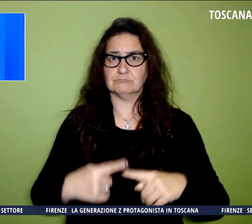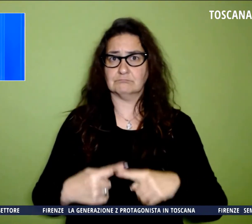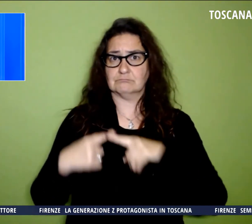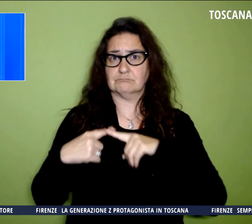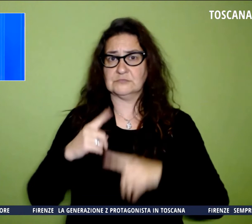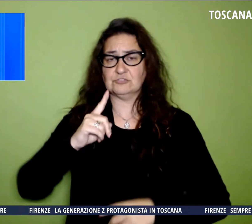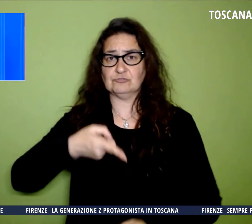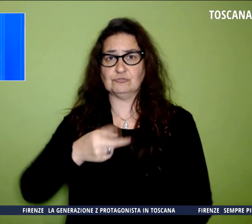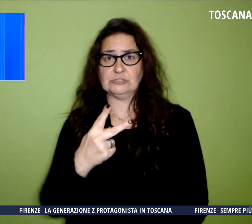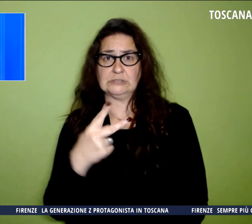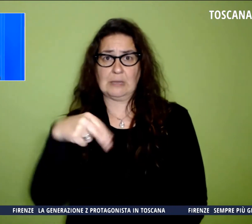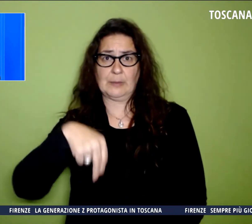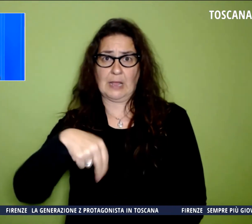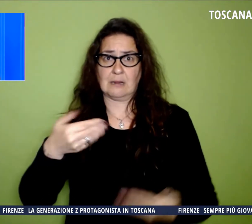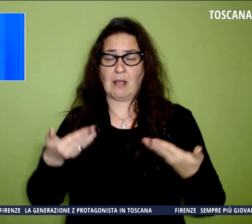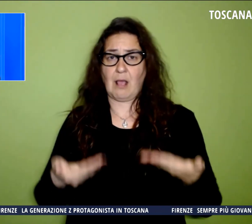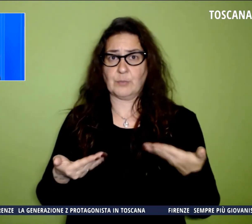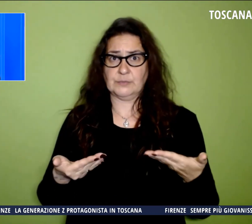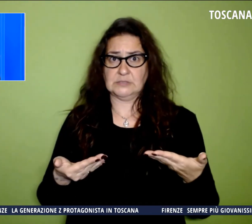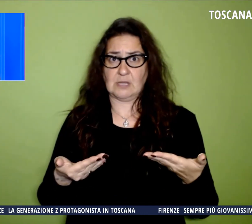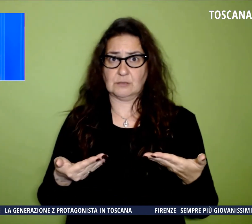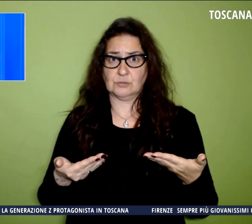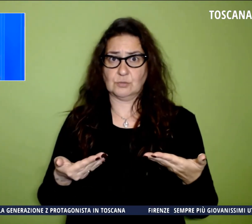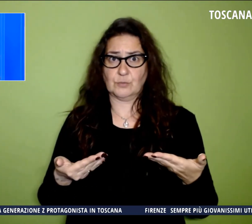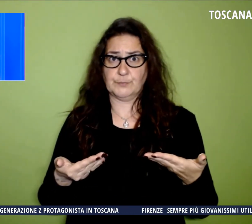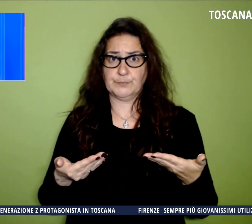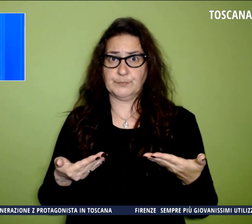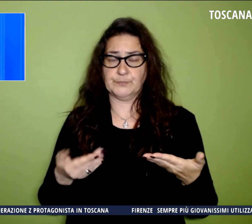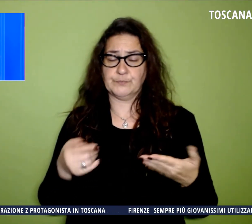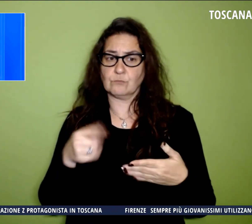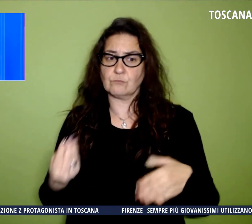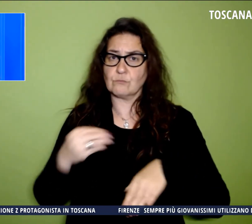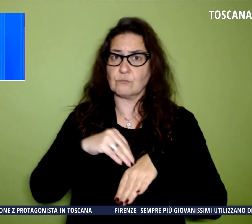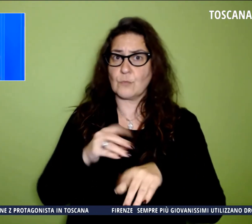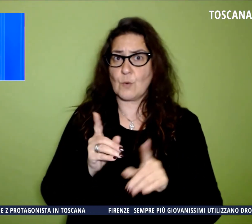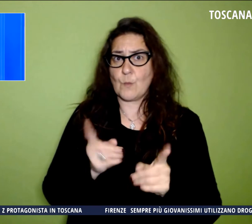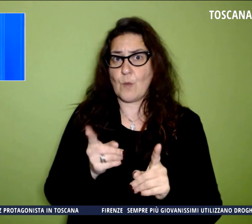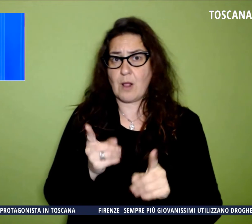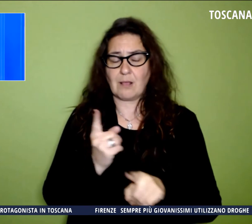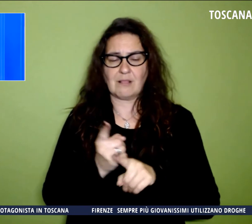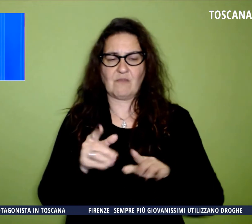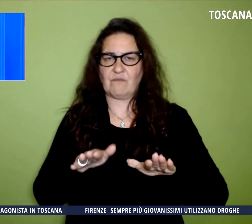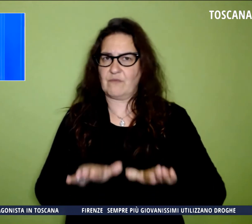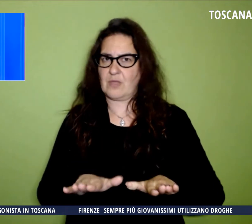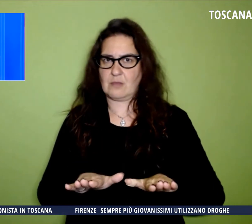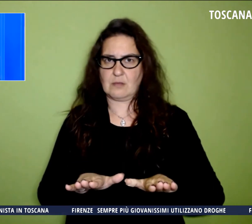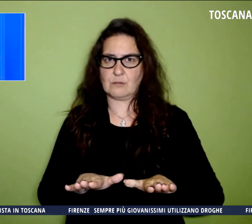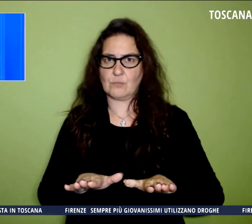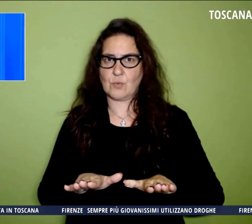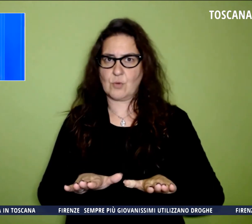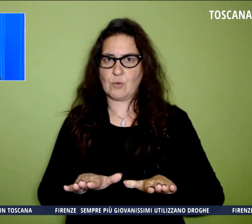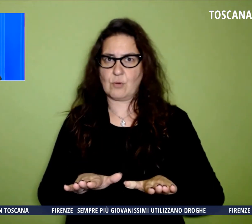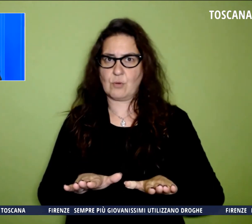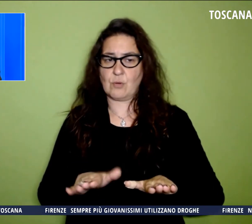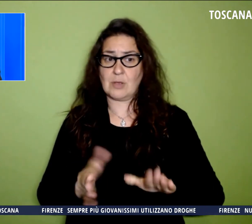di Campi. Che aggiunge, chiedo che ci si fermi e che anche le attività di smaltimento